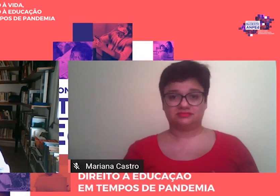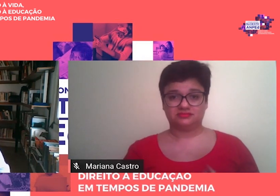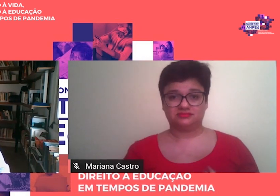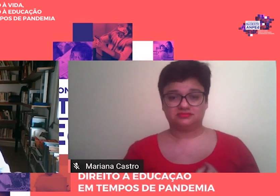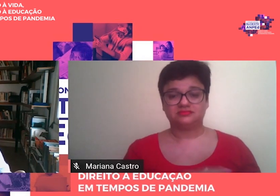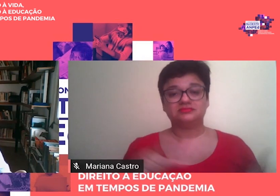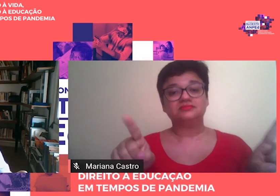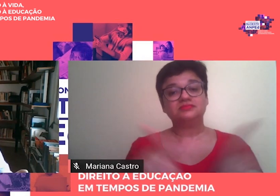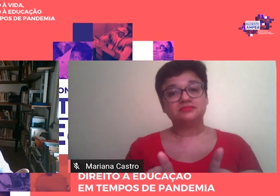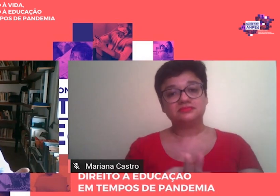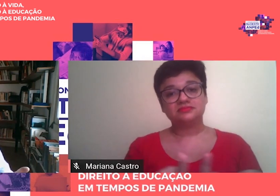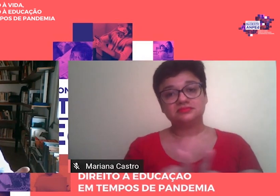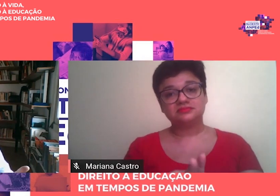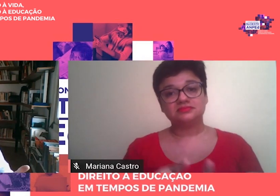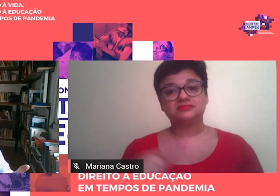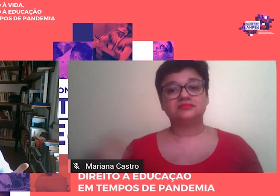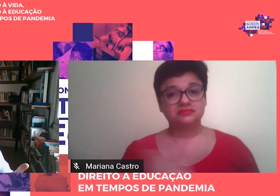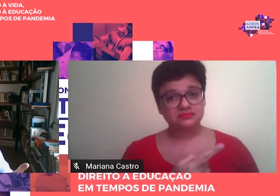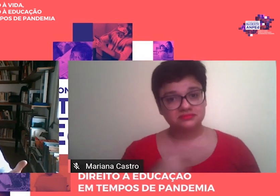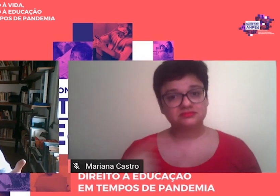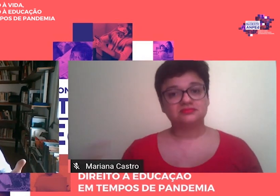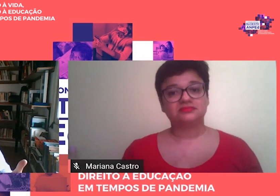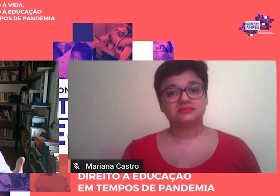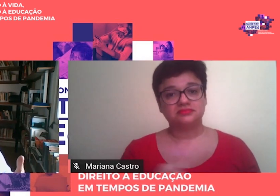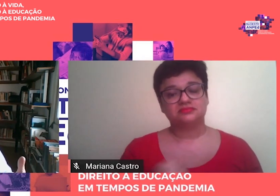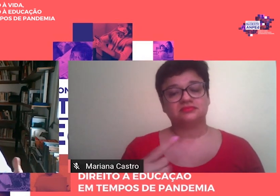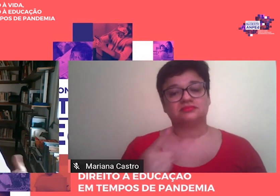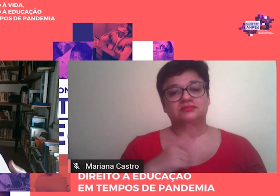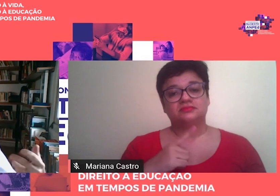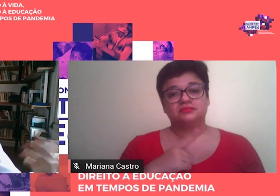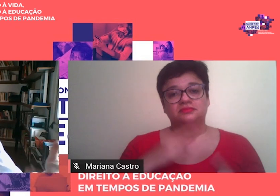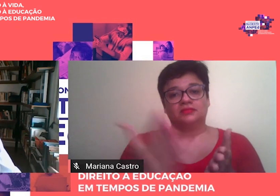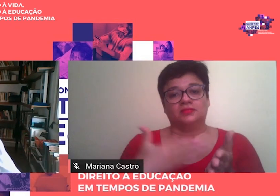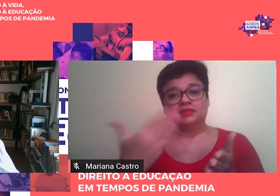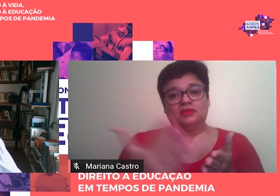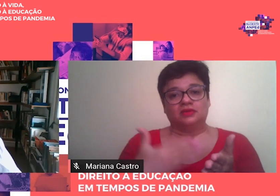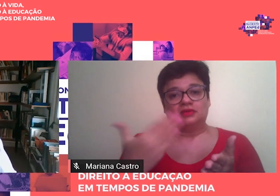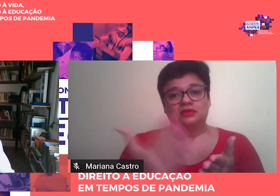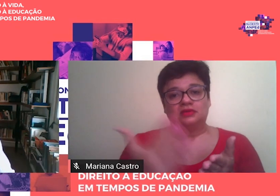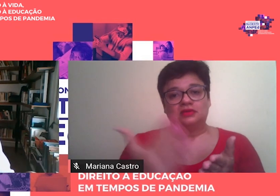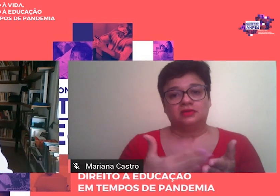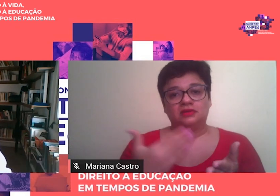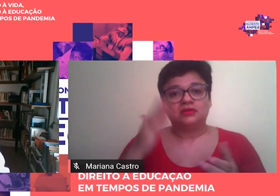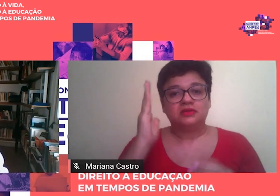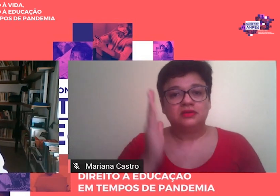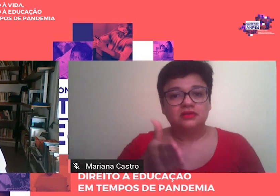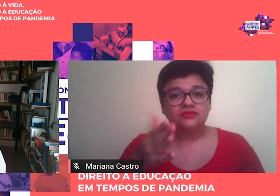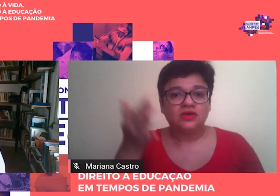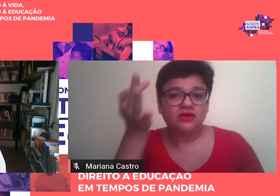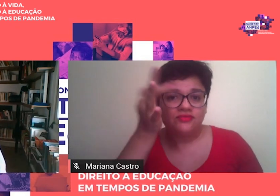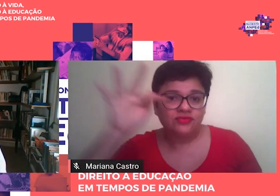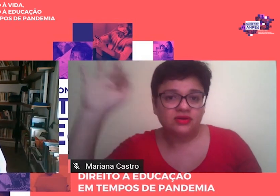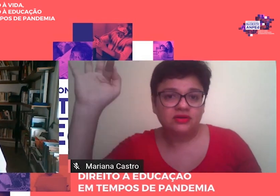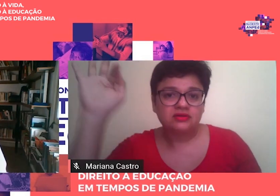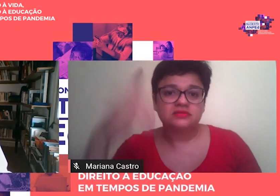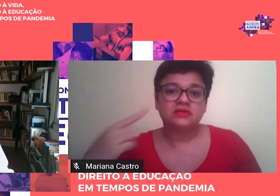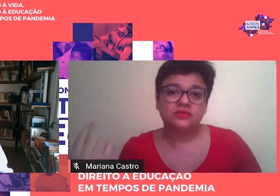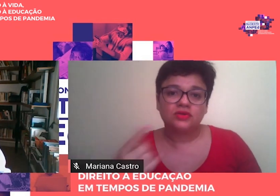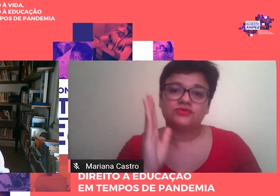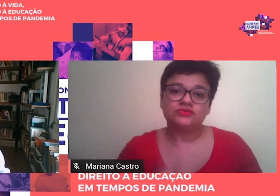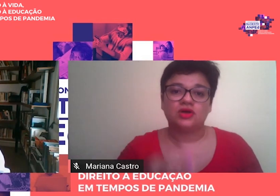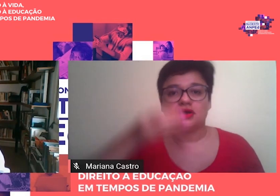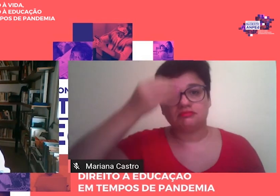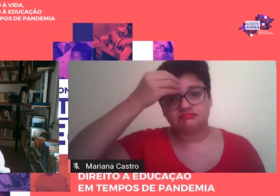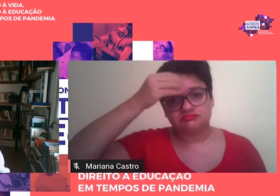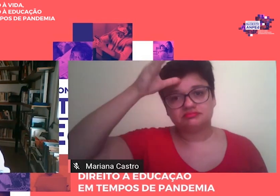nós, de certa forma, liamos quase, assim que elas saíam na França, nós já estávamos tomando conhecimento